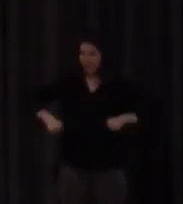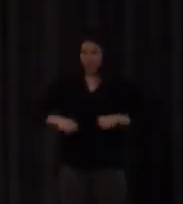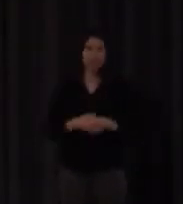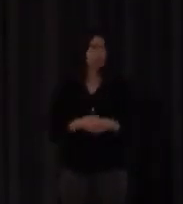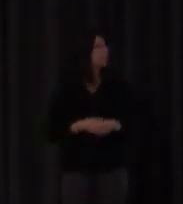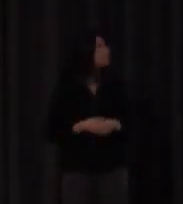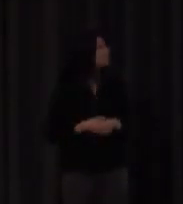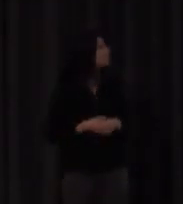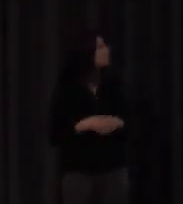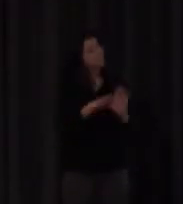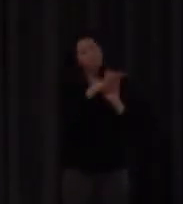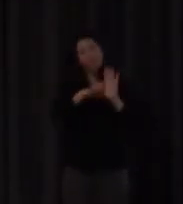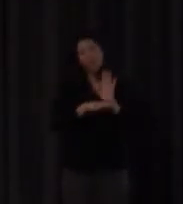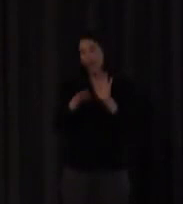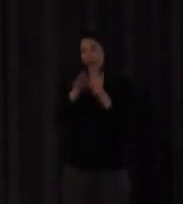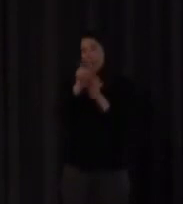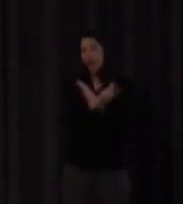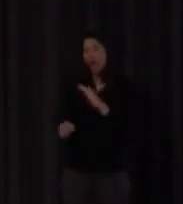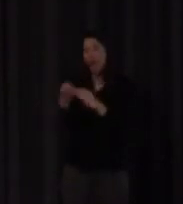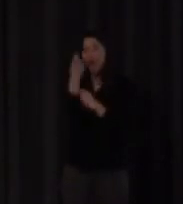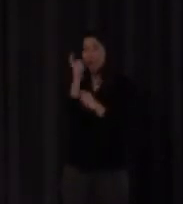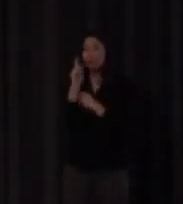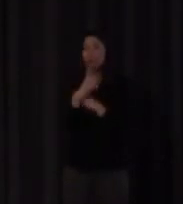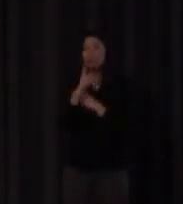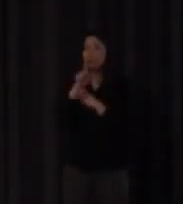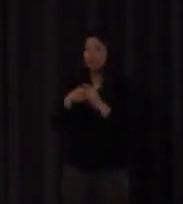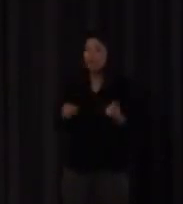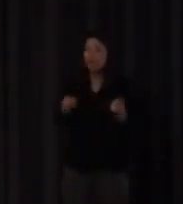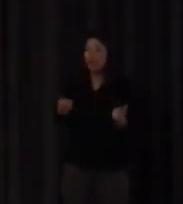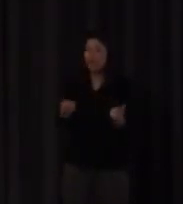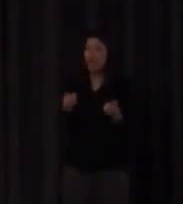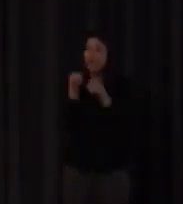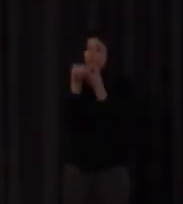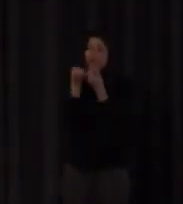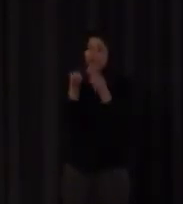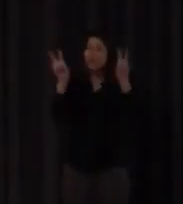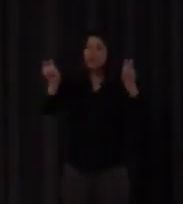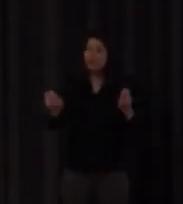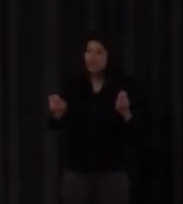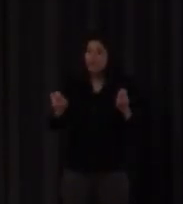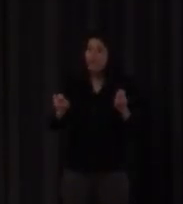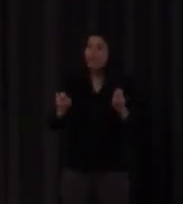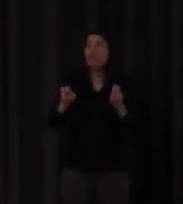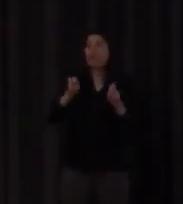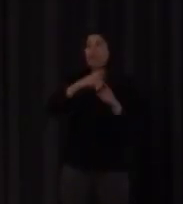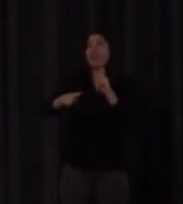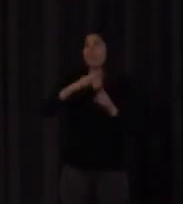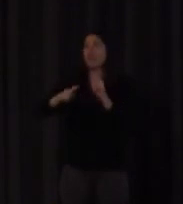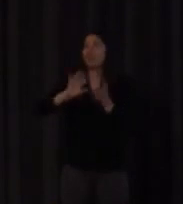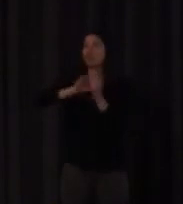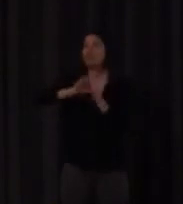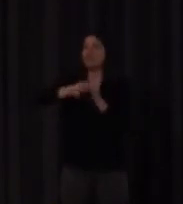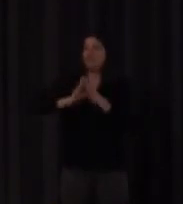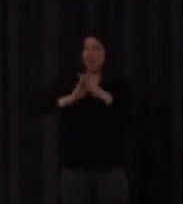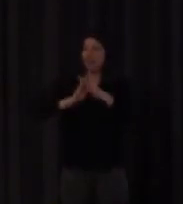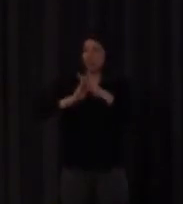información acerca de la importancia de los elementos sistemáticos de que en la lengua lo que importa es lo que es